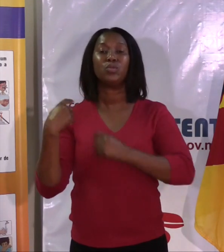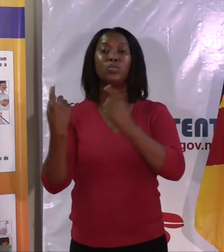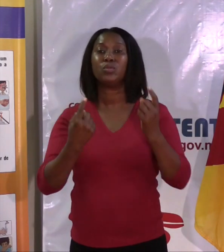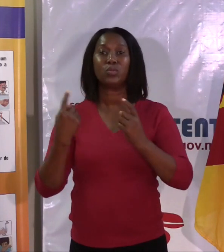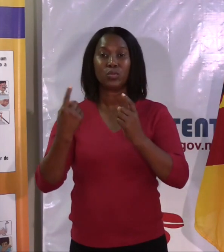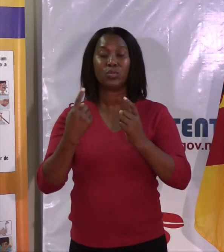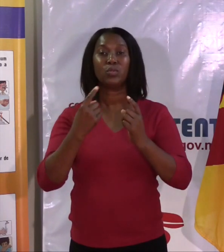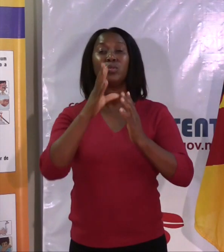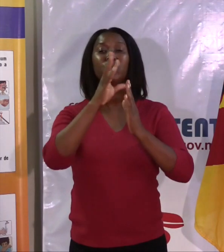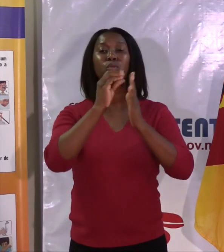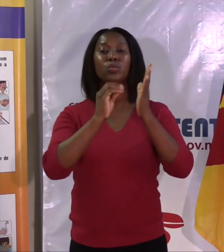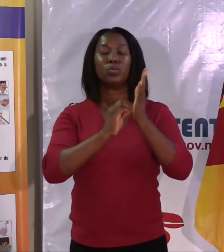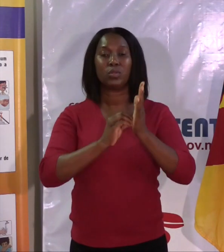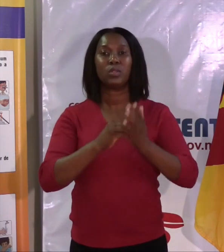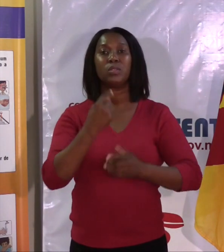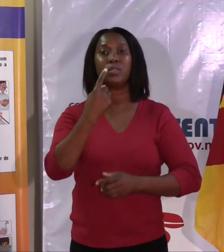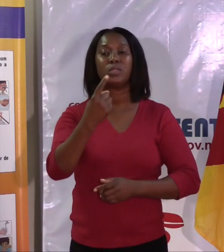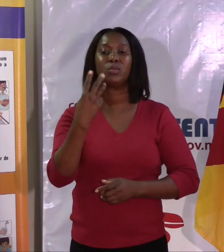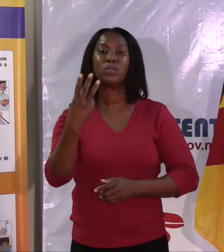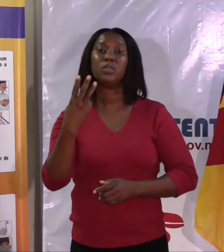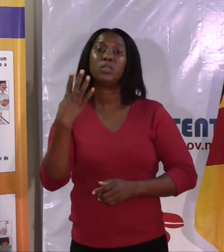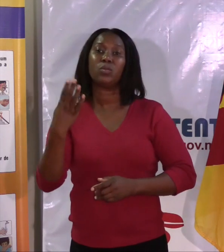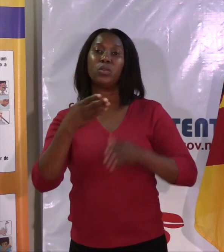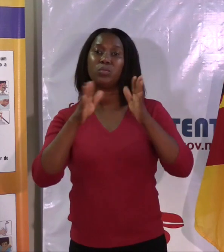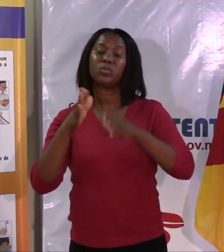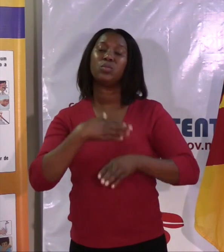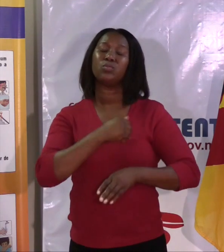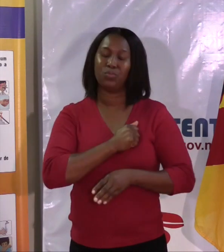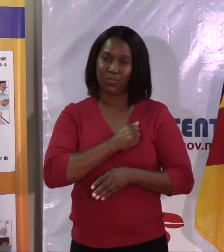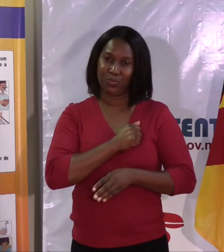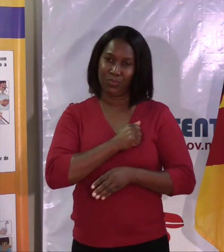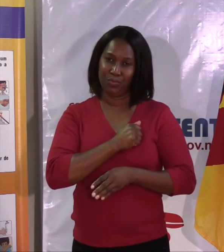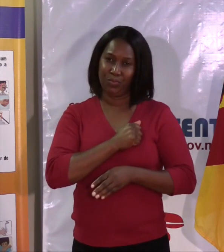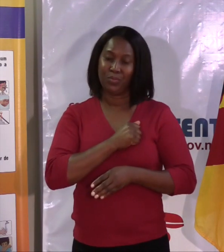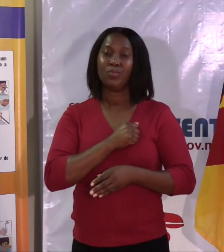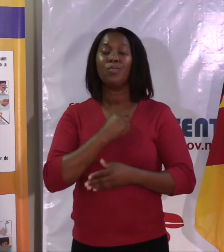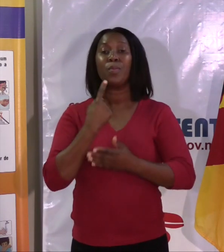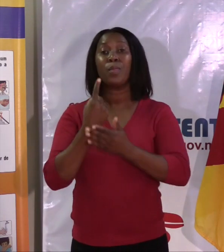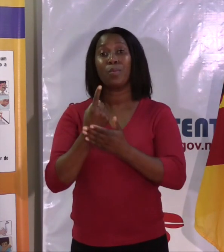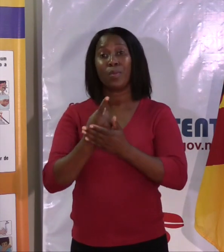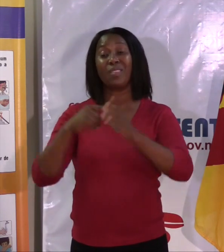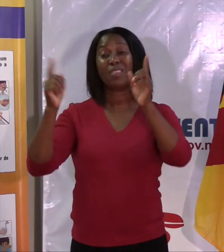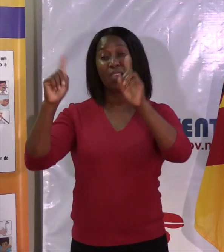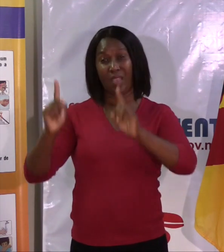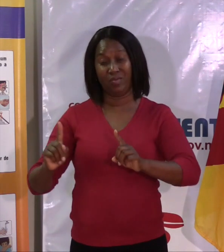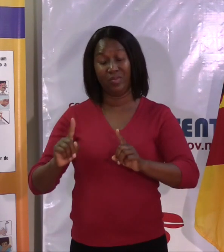total de 134 óbitos. É importante sublinhar que no nosso continente temos um registro de